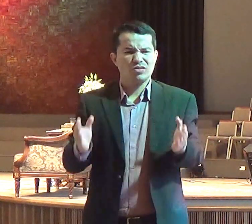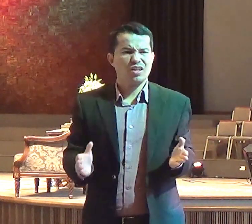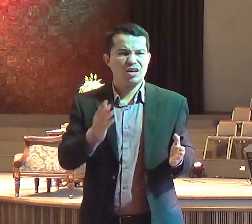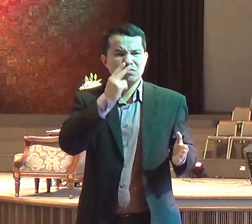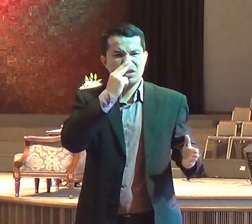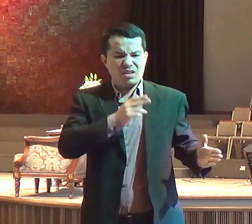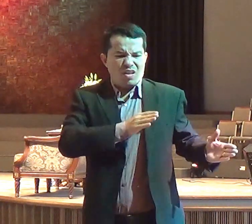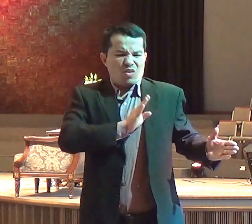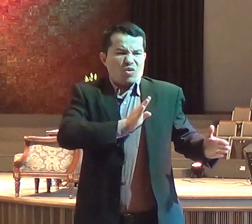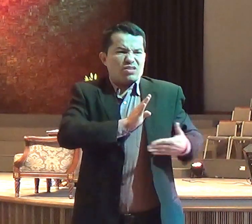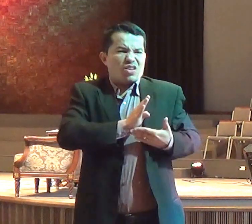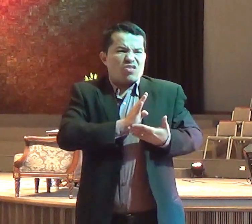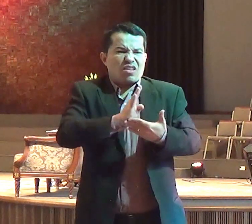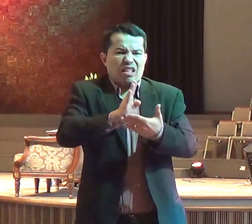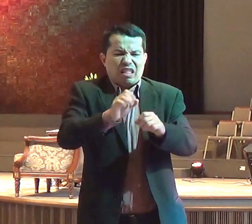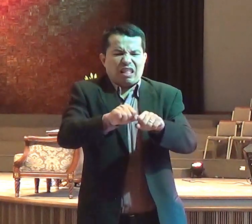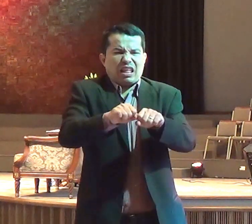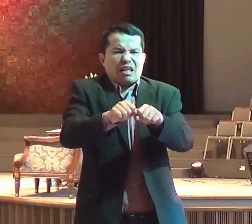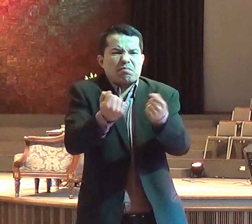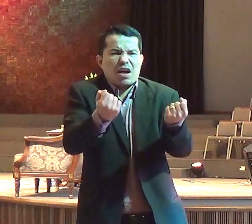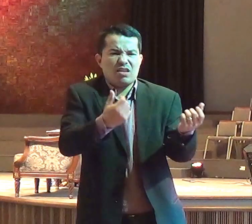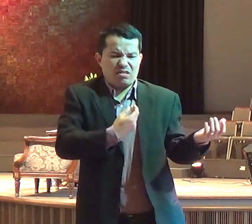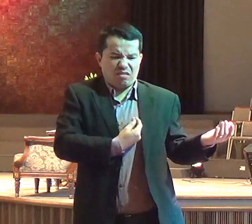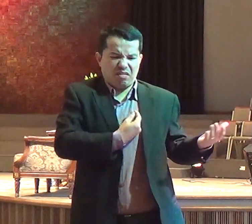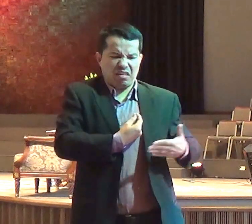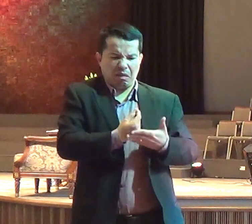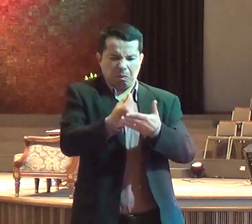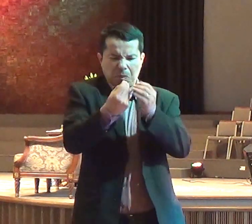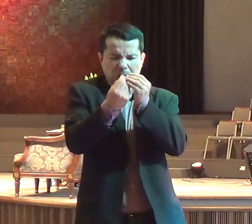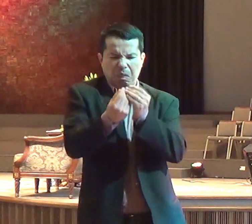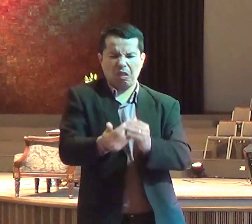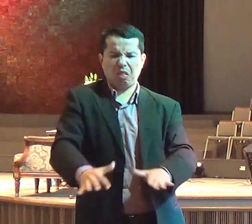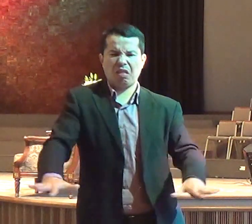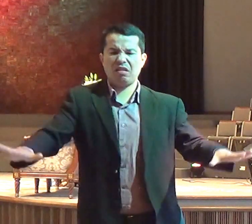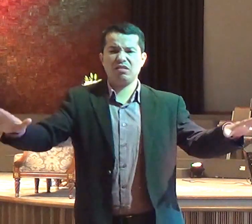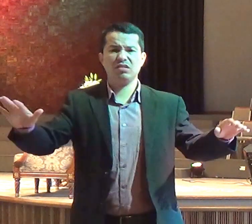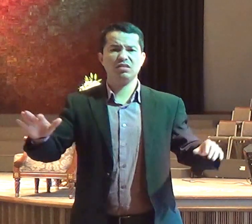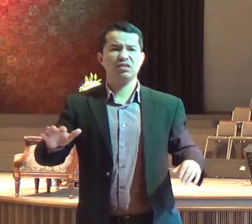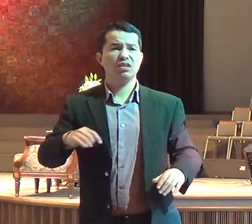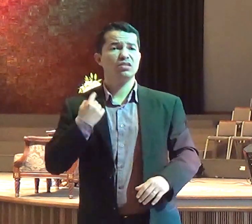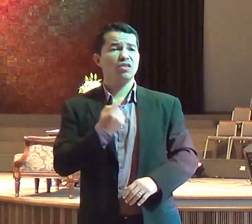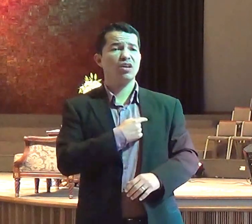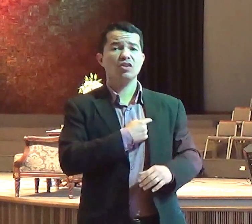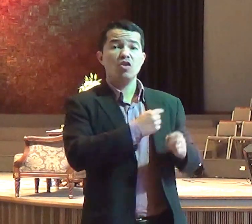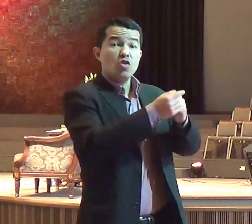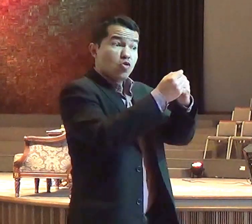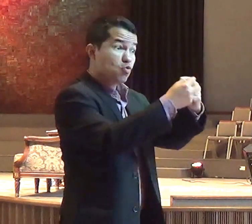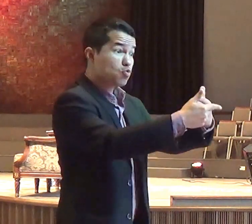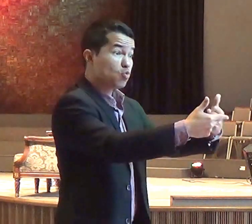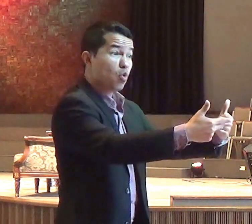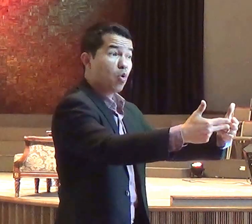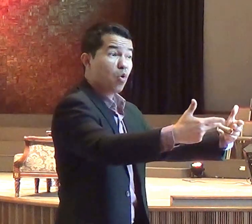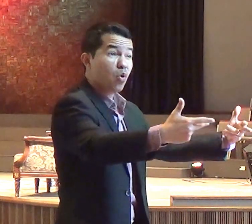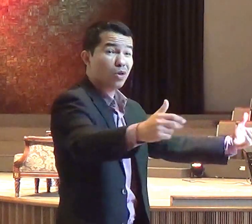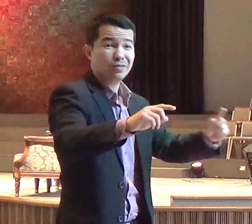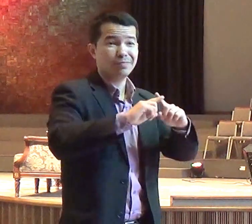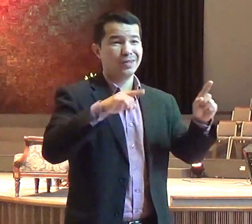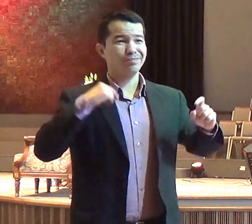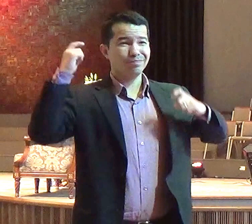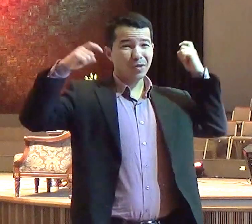quebrado nas nossas vidas. Era isso que estava acontecendo com o povo de Israel.